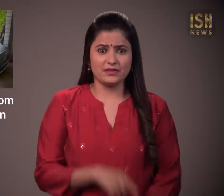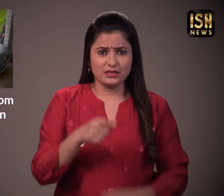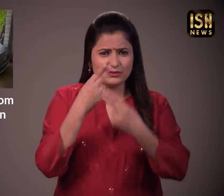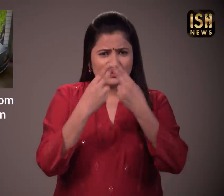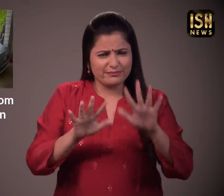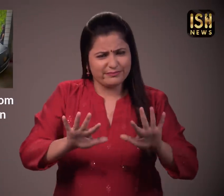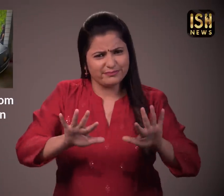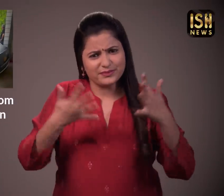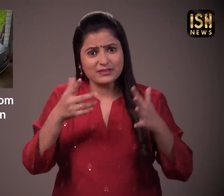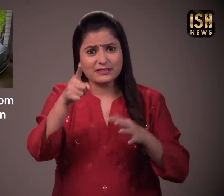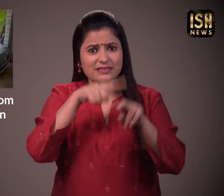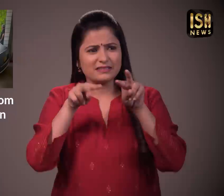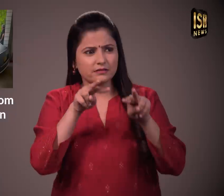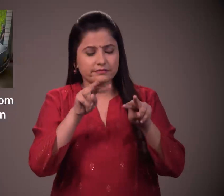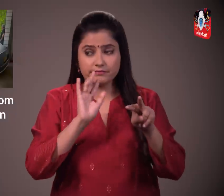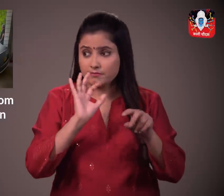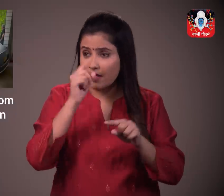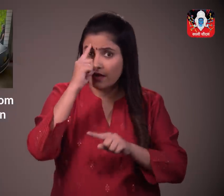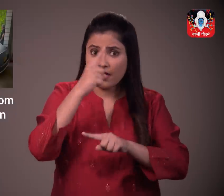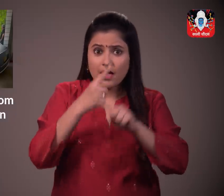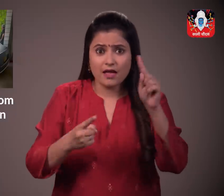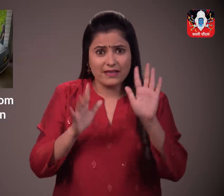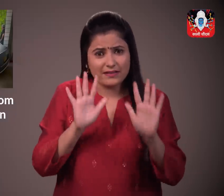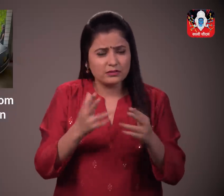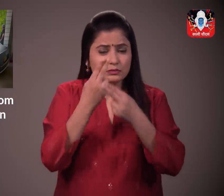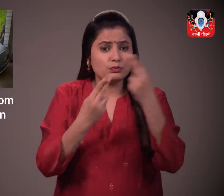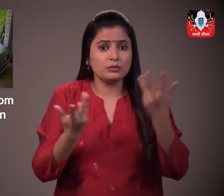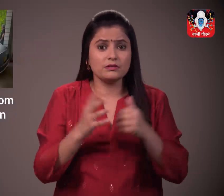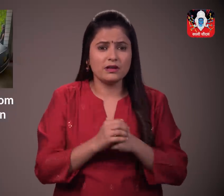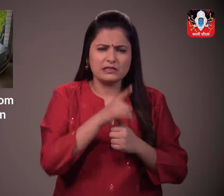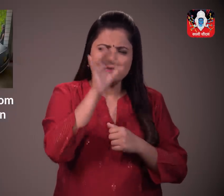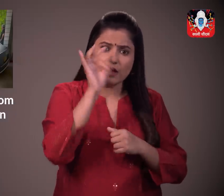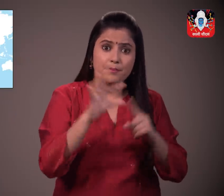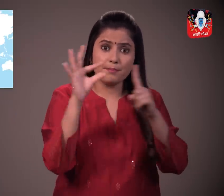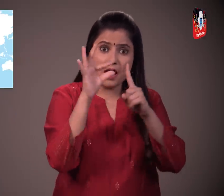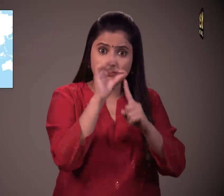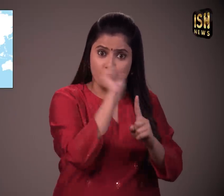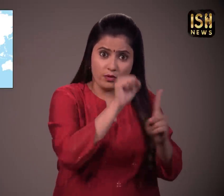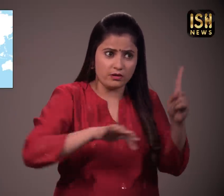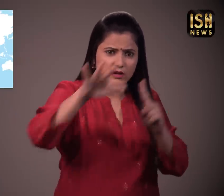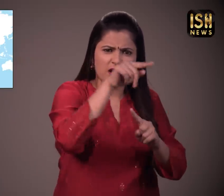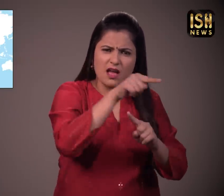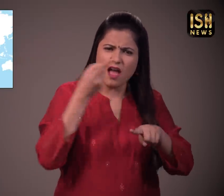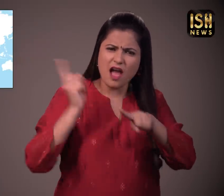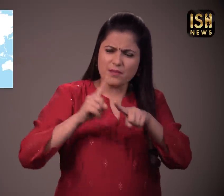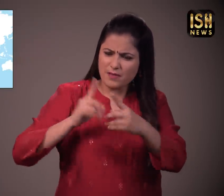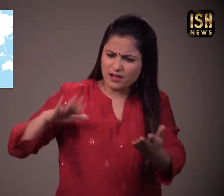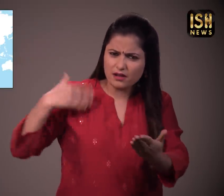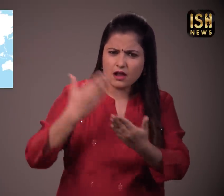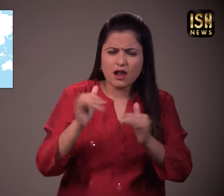पाकिस्तान की विपिन्न हिस्तों से कई चौक आने वाली और अजीब खबरे सामने आती रहती है